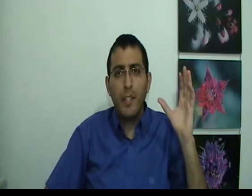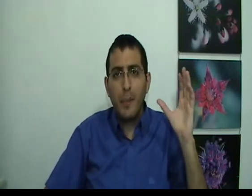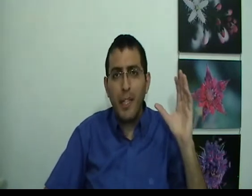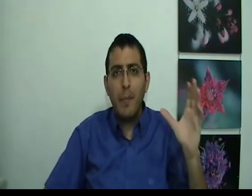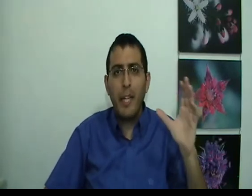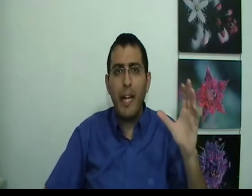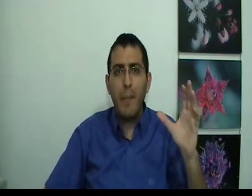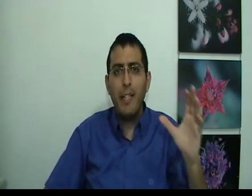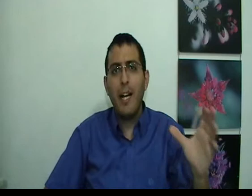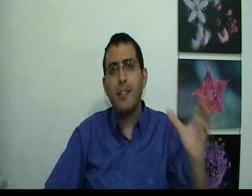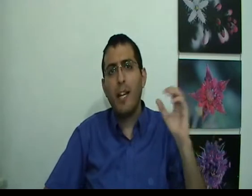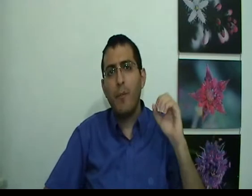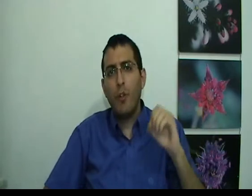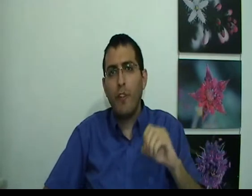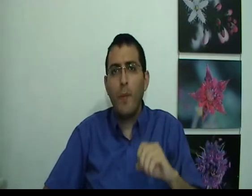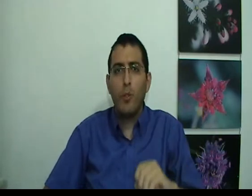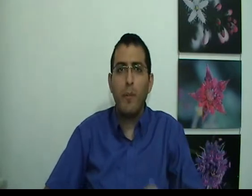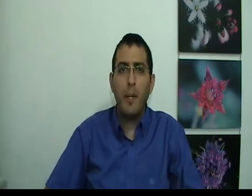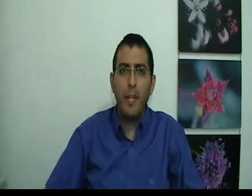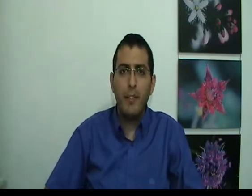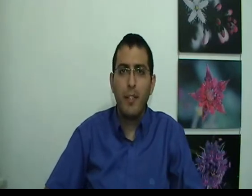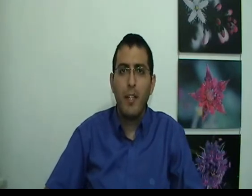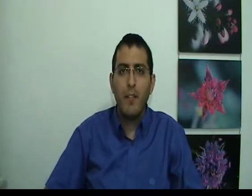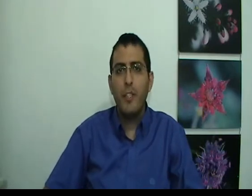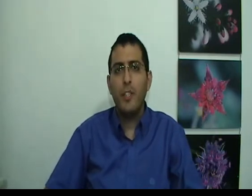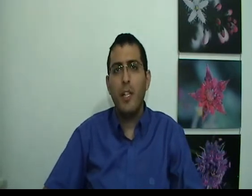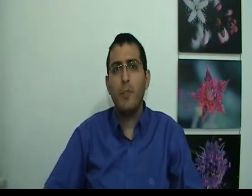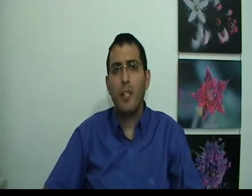וכשבלאדם מגיע לאמת אז החיים שלו הופכים להיות טובים באמת ושיהיה המשך הרבה